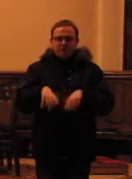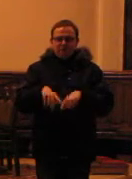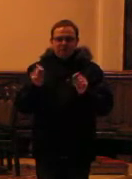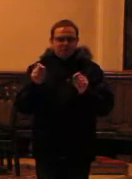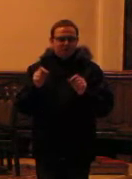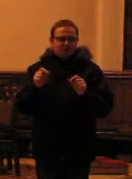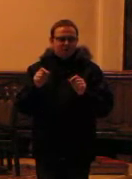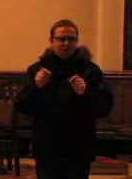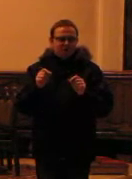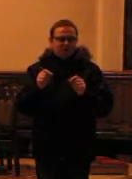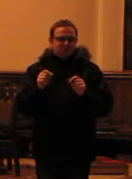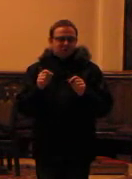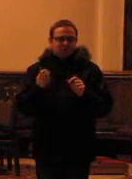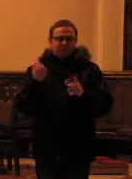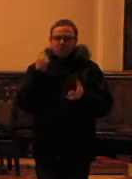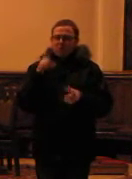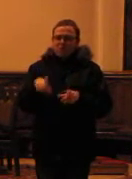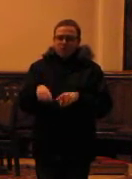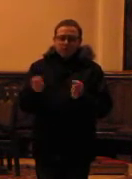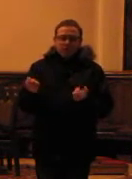wybieraj zadziały, jednak wybieraj.